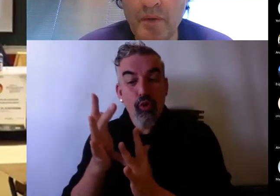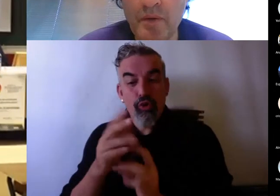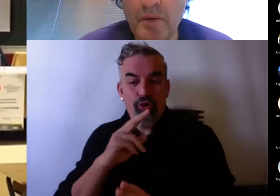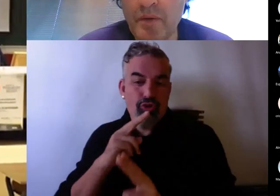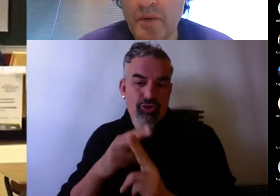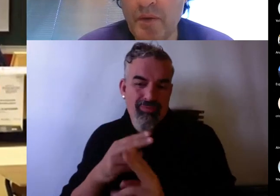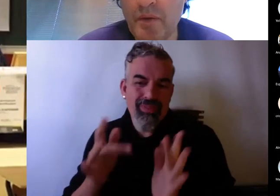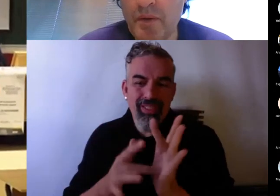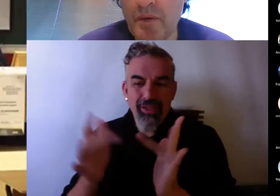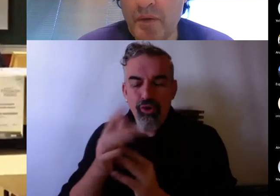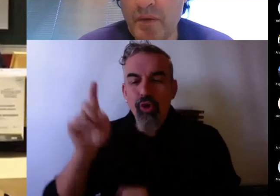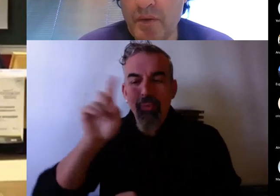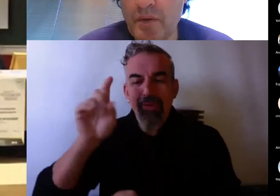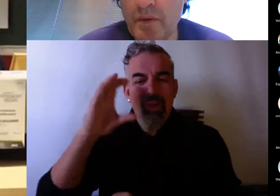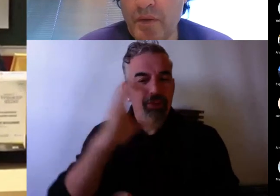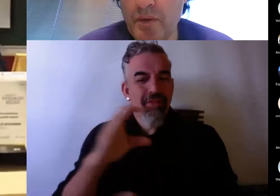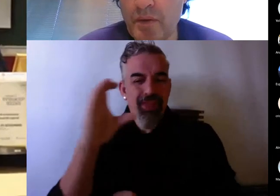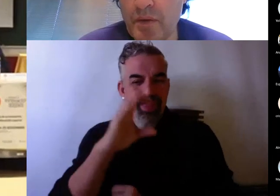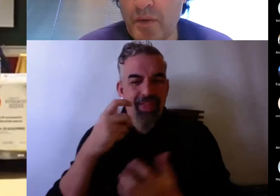Ciencias de la Salud.